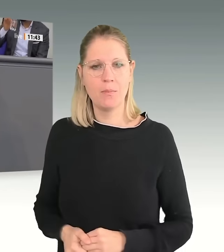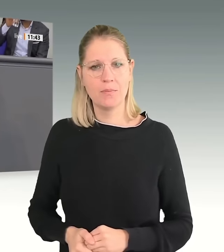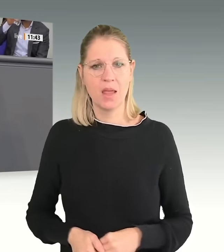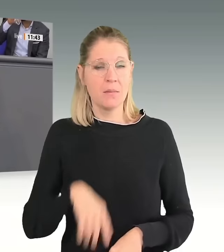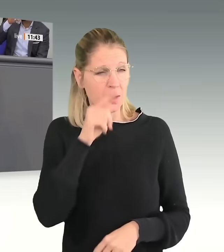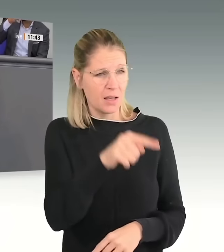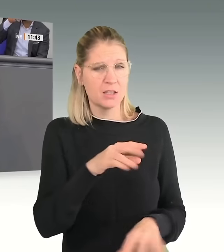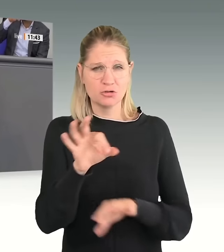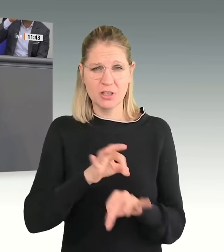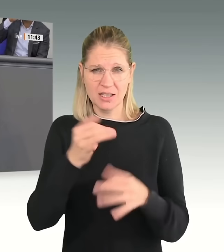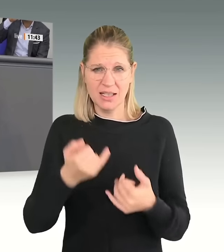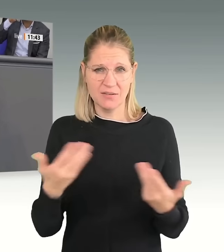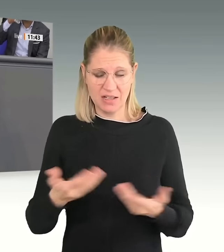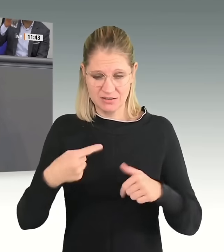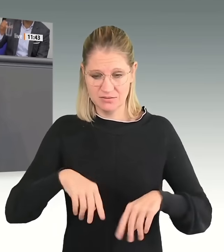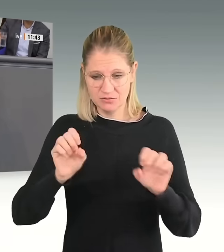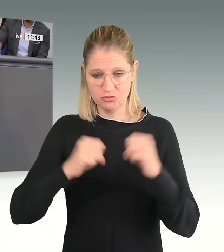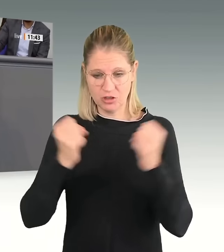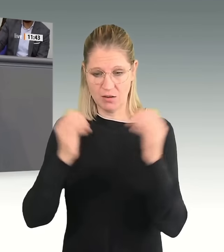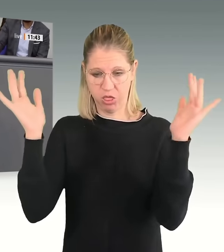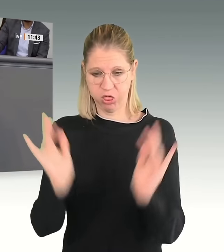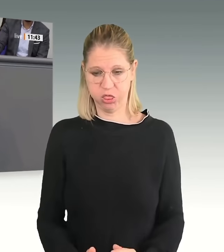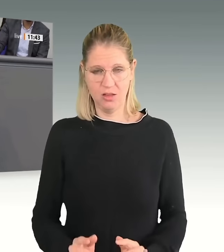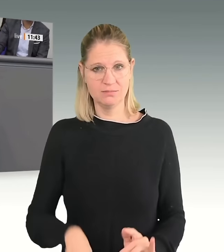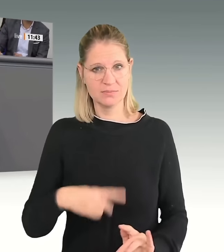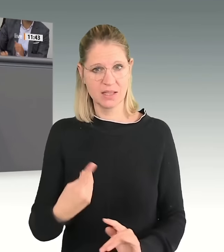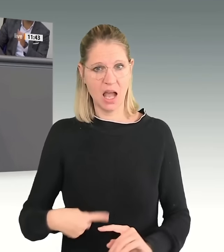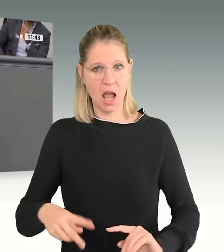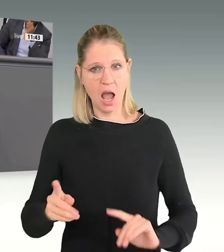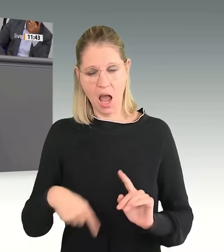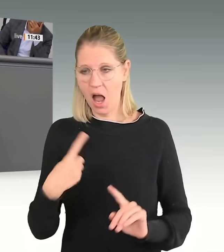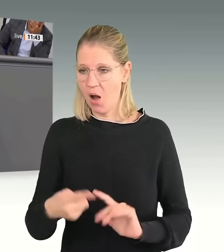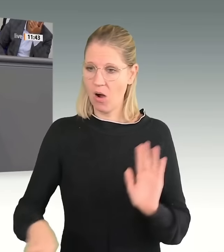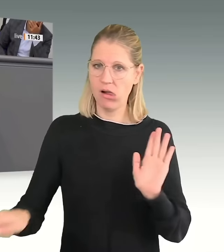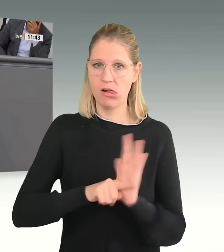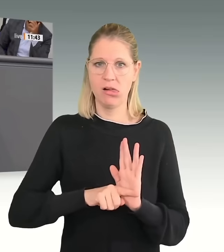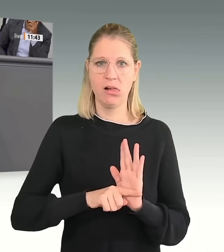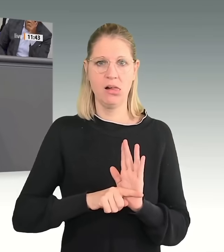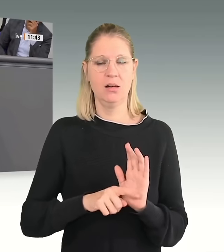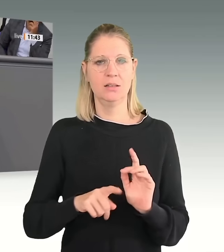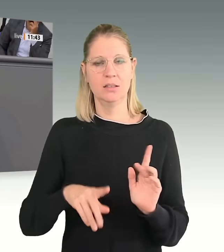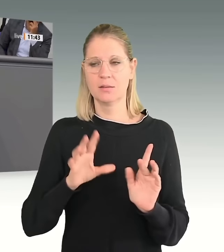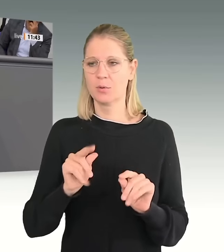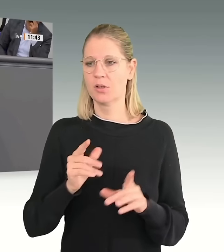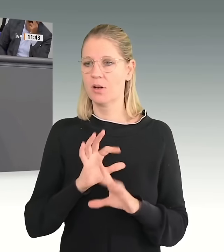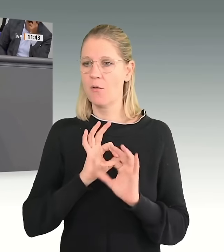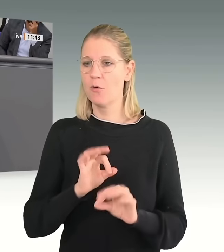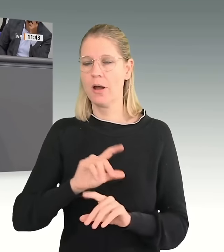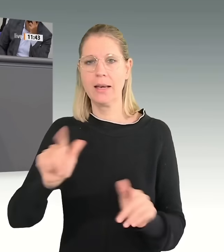unseren Staat so weit abzuwickeln, bis er nicht mehr attraktiv ist, für niemanden, dann machen wir da nicht mit.